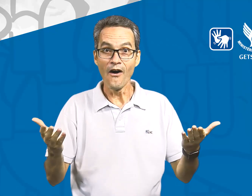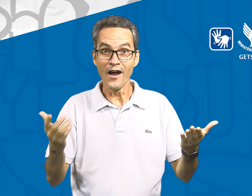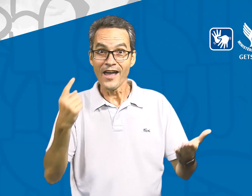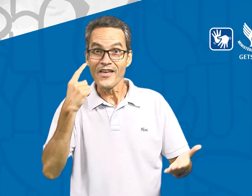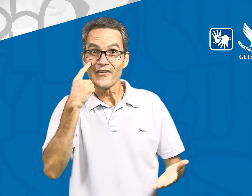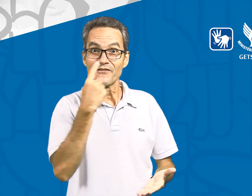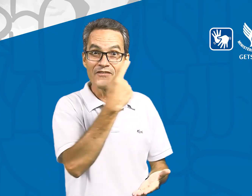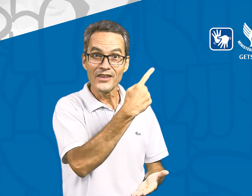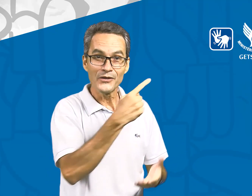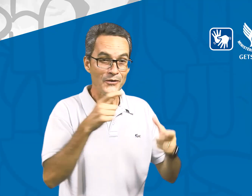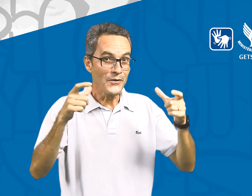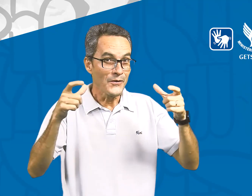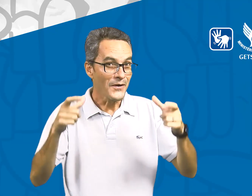Você viu que lugar lindo?